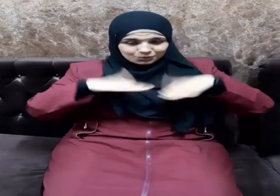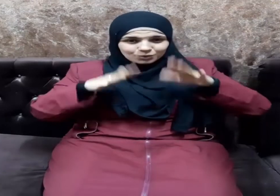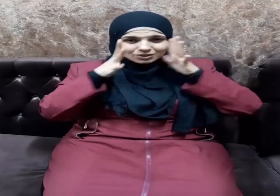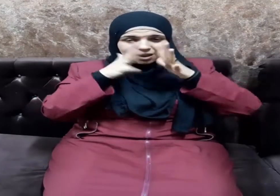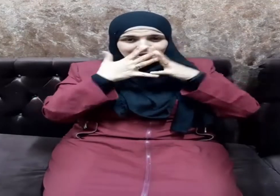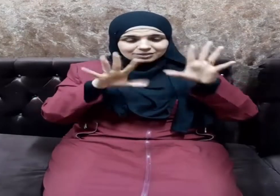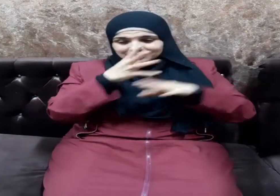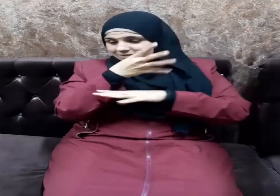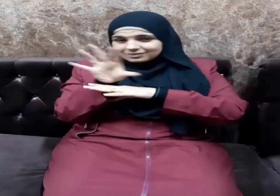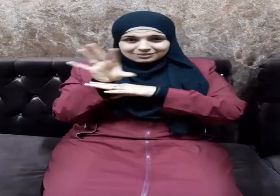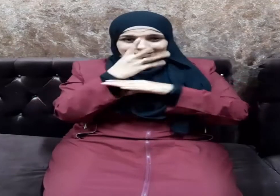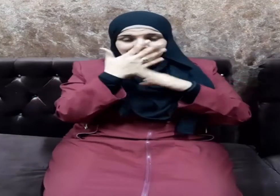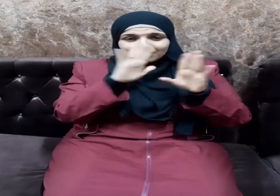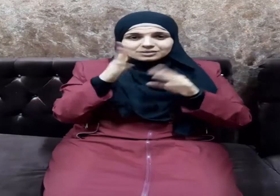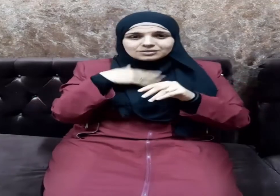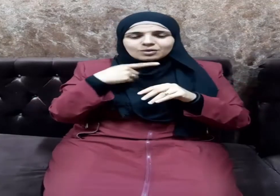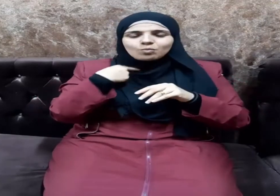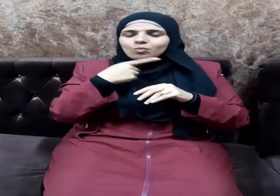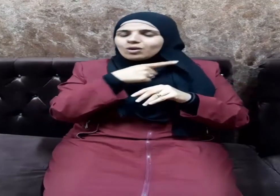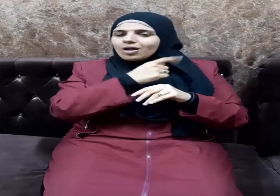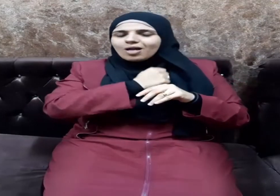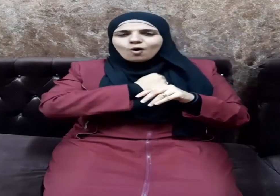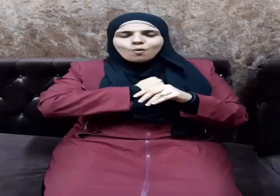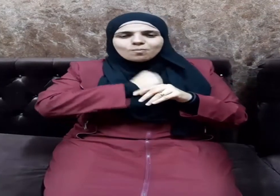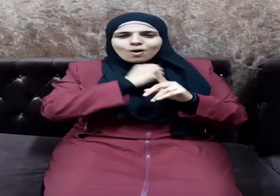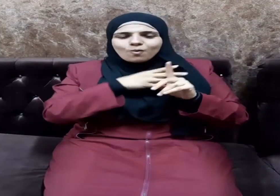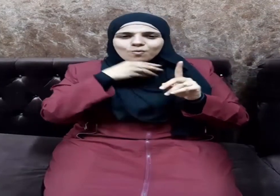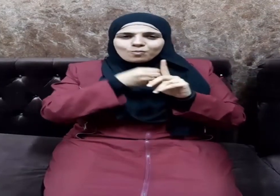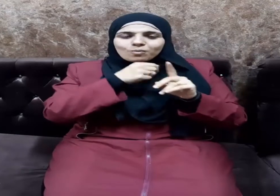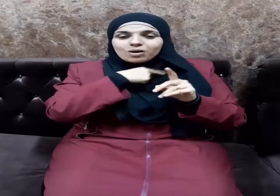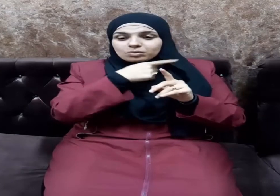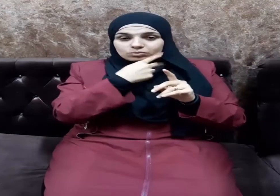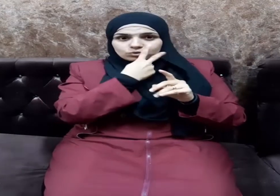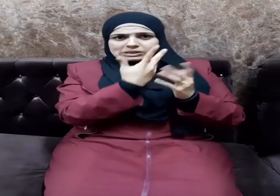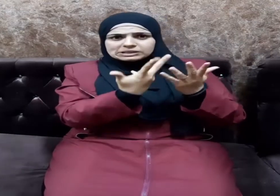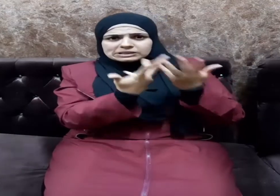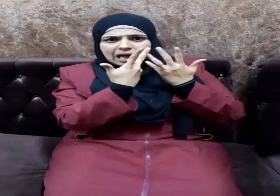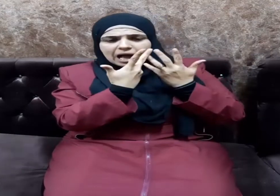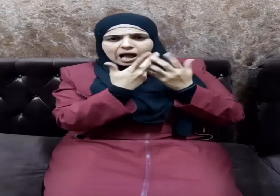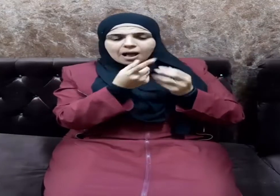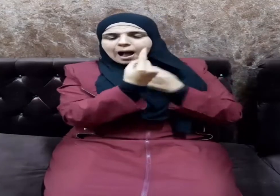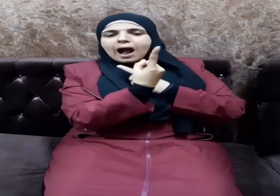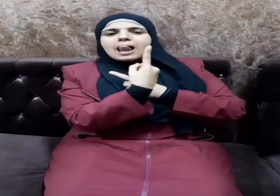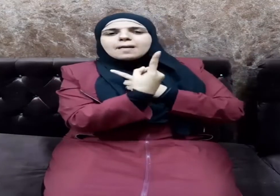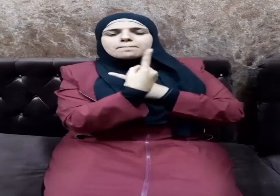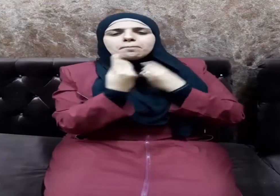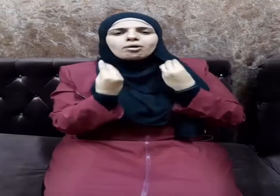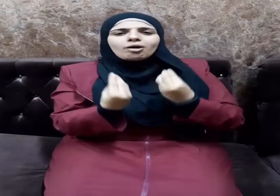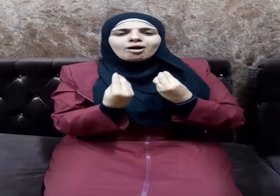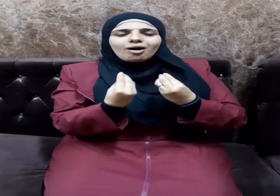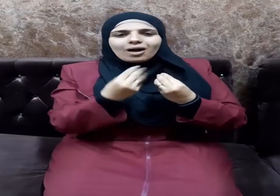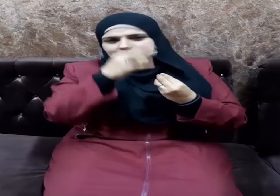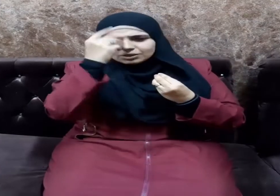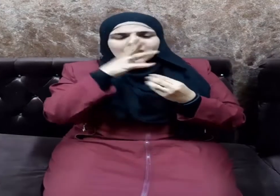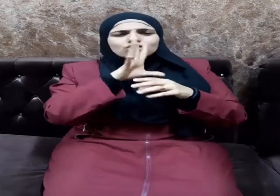وسلم فبأبي هو وأمي ما رأيت معلما قبله ولا بعده